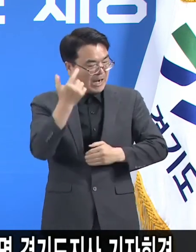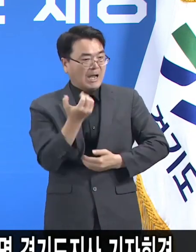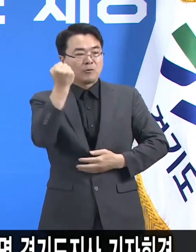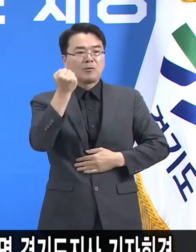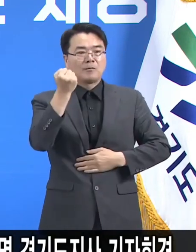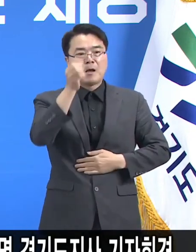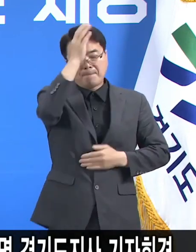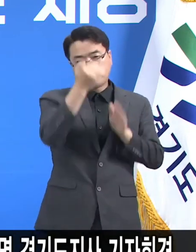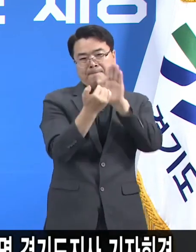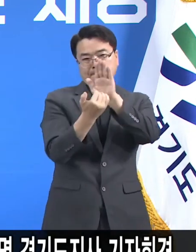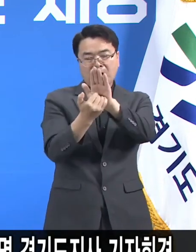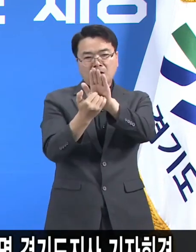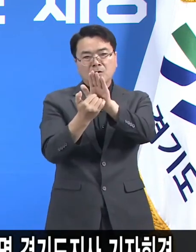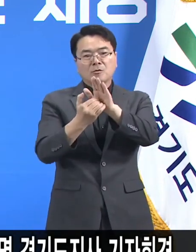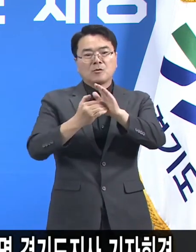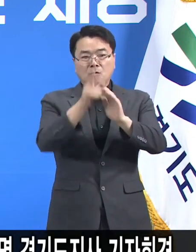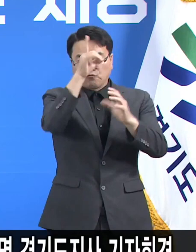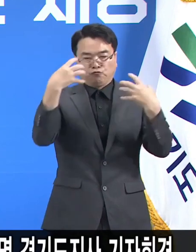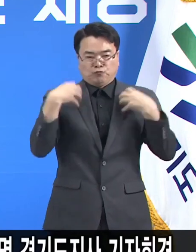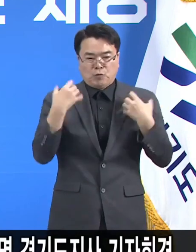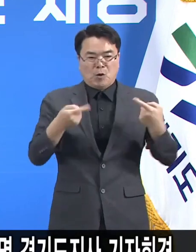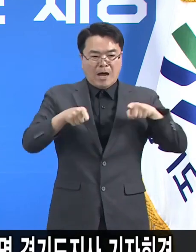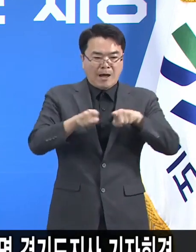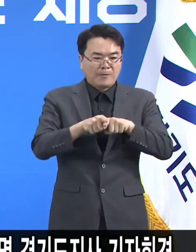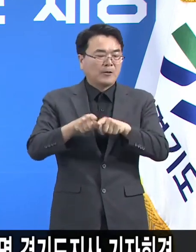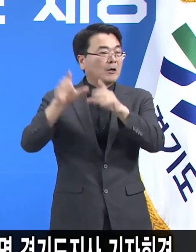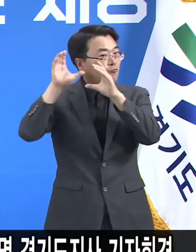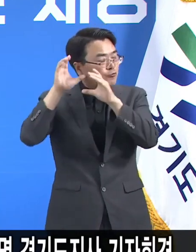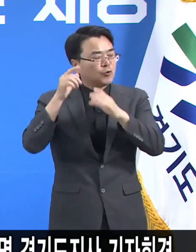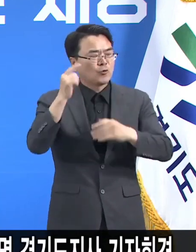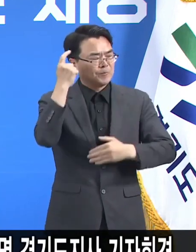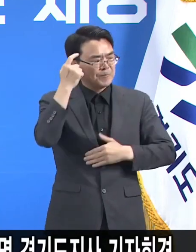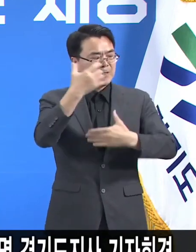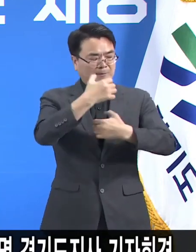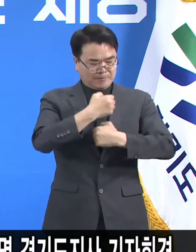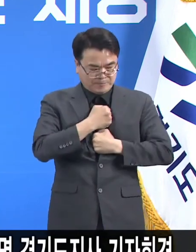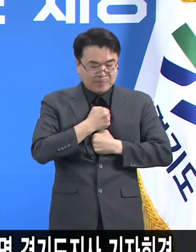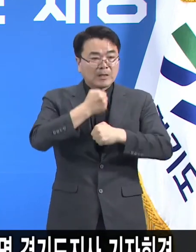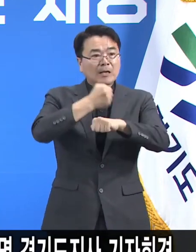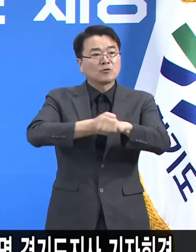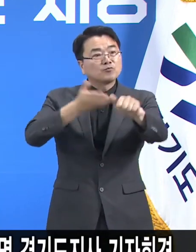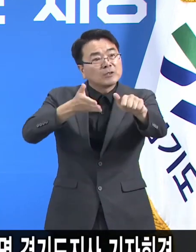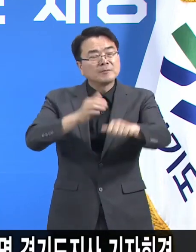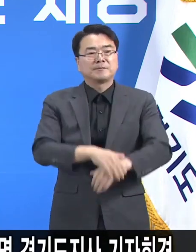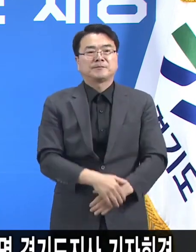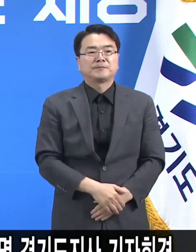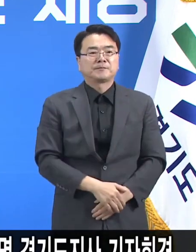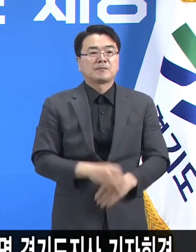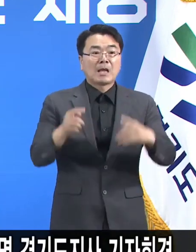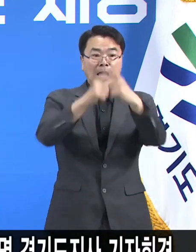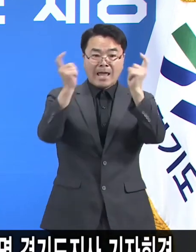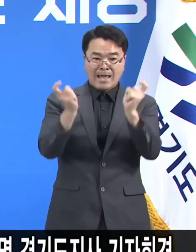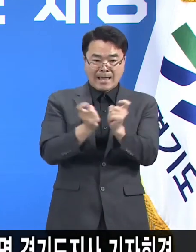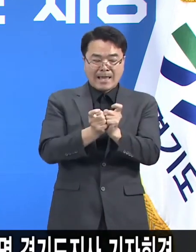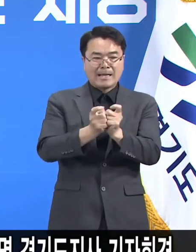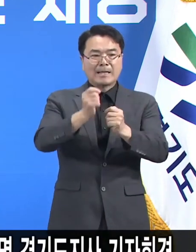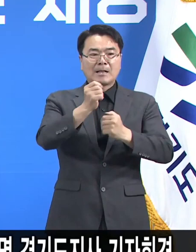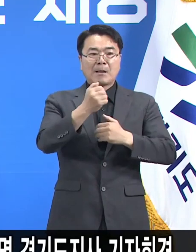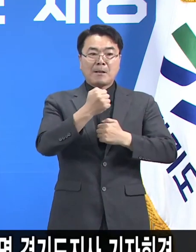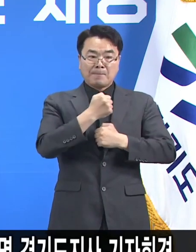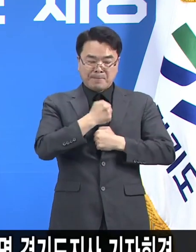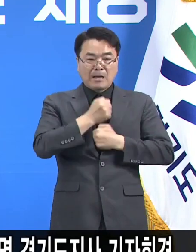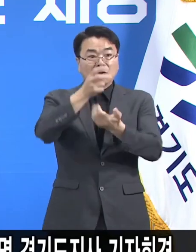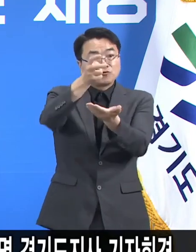방역당국의 안내와 지침에 귀 기울여 주시기 바랍니다. 개인 방역수칙을